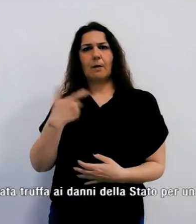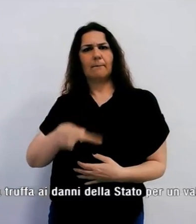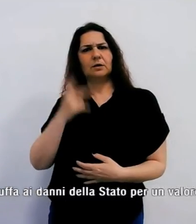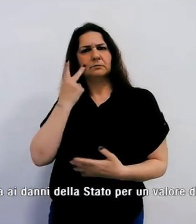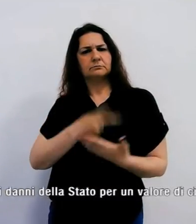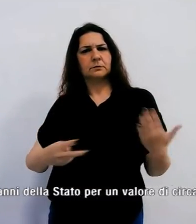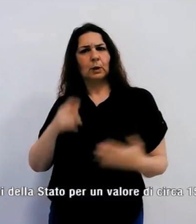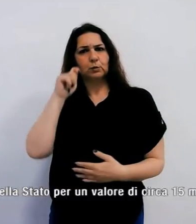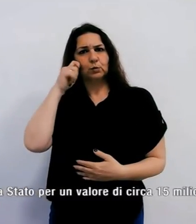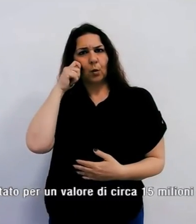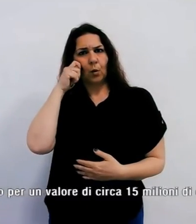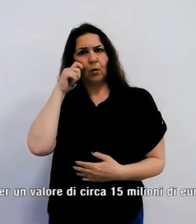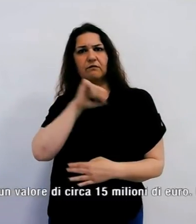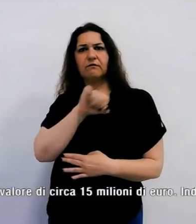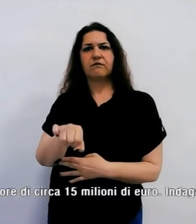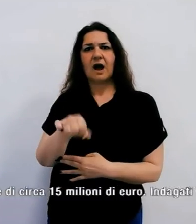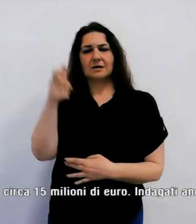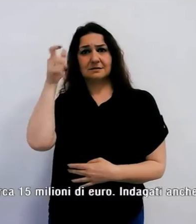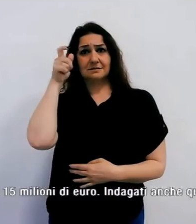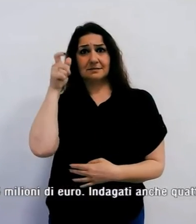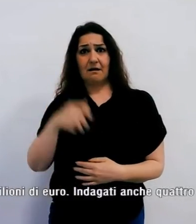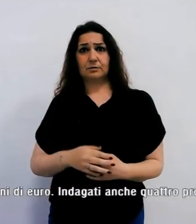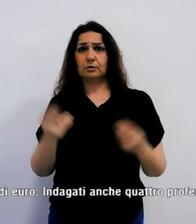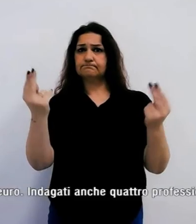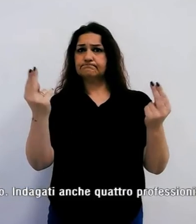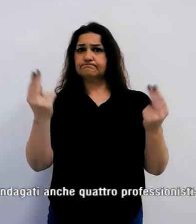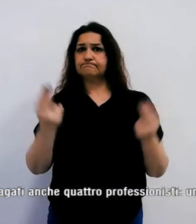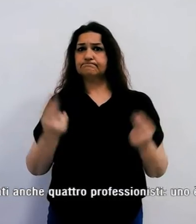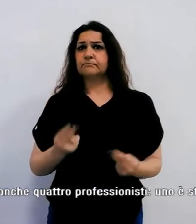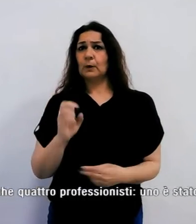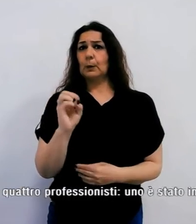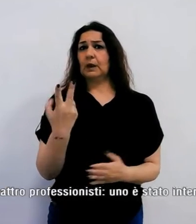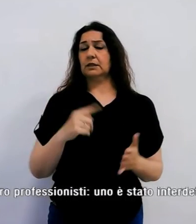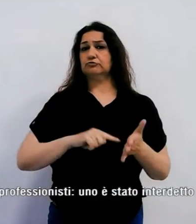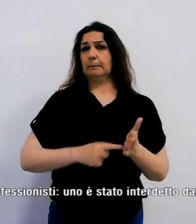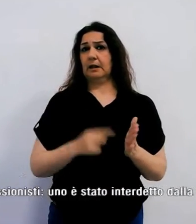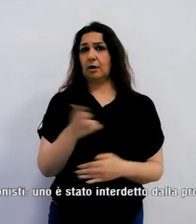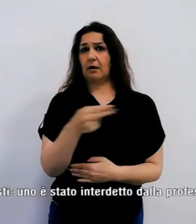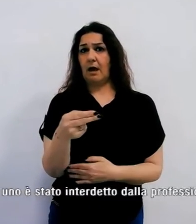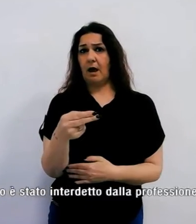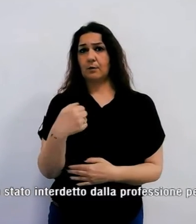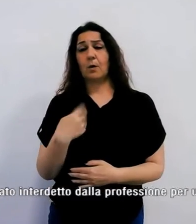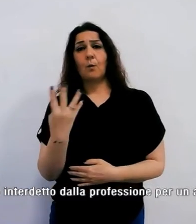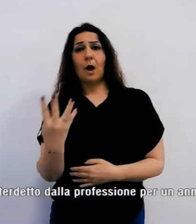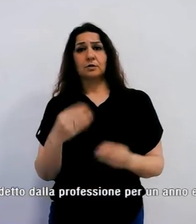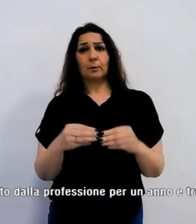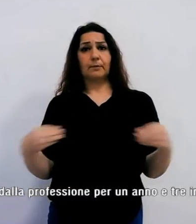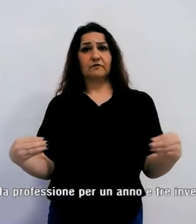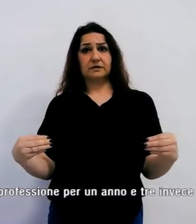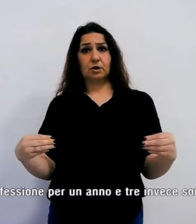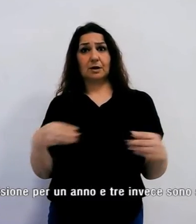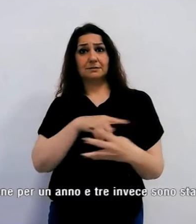dello Stato per un valore di oltre 15 milioni. Indagati quattro professionisti. Uno è stato